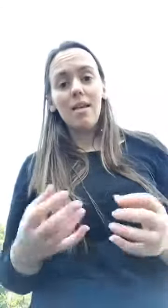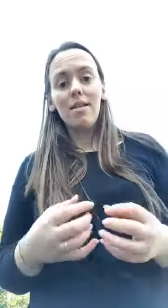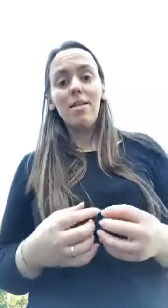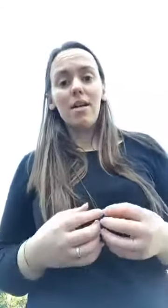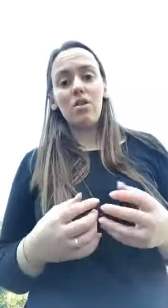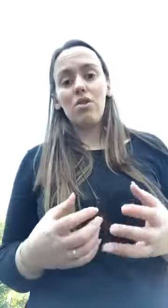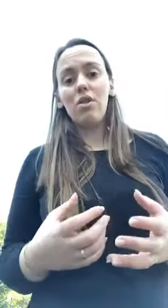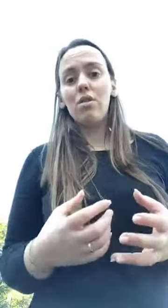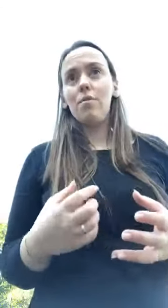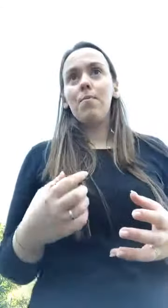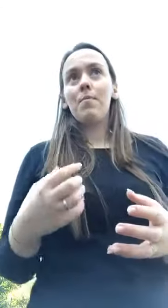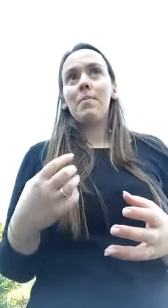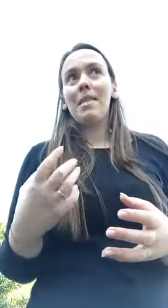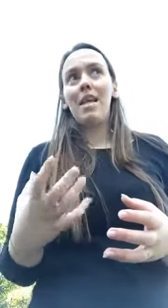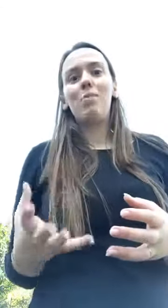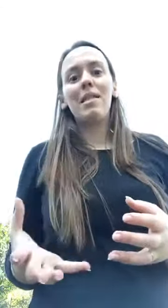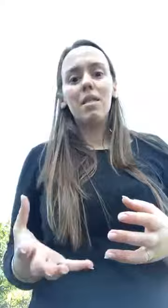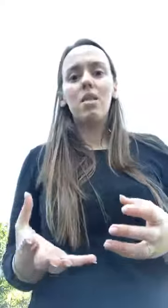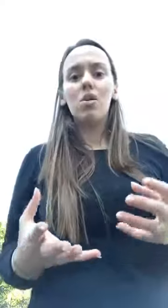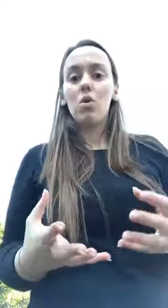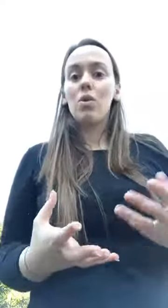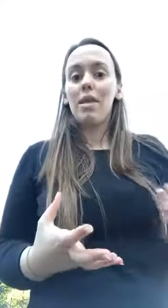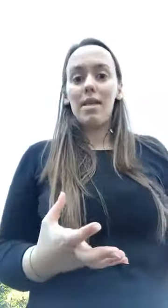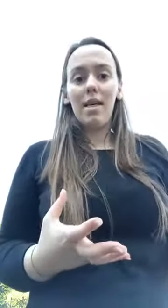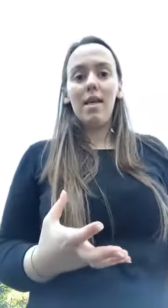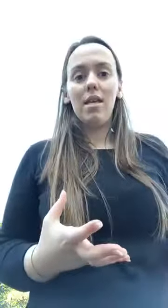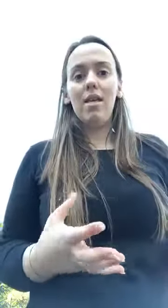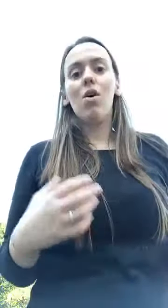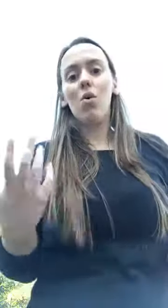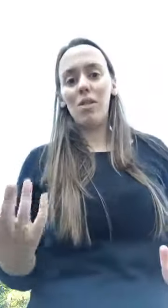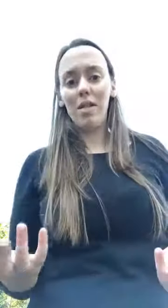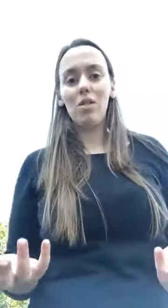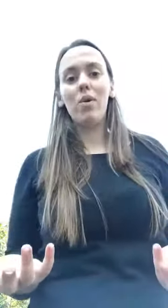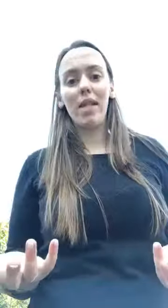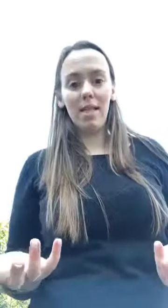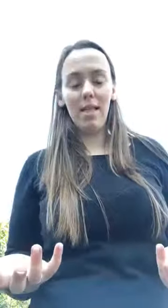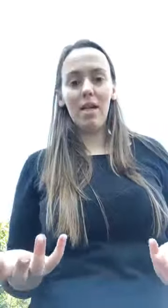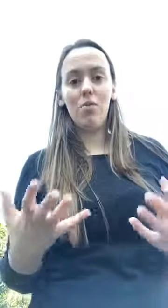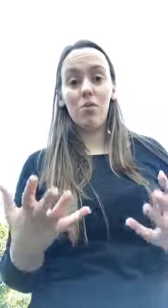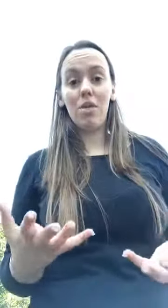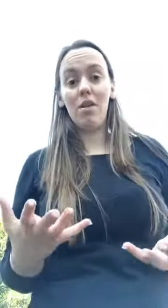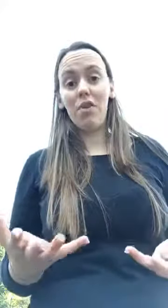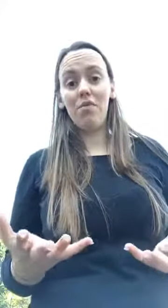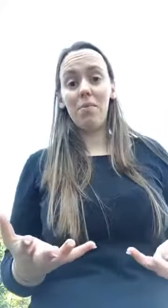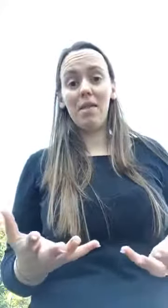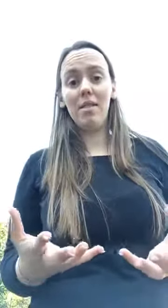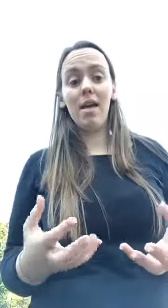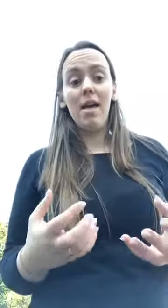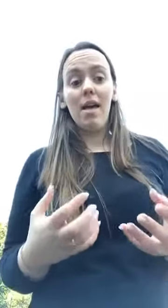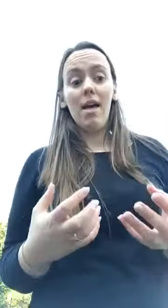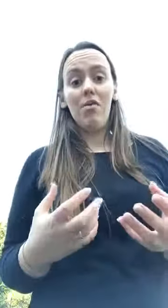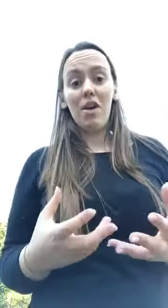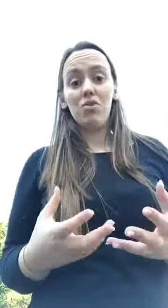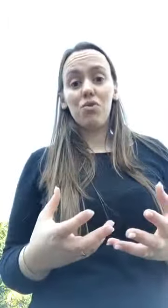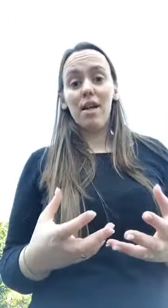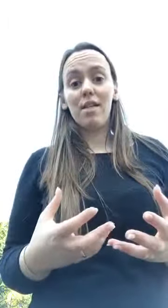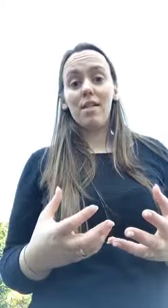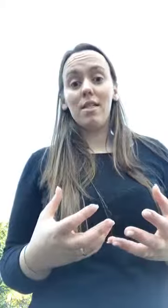Se achas que és mais ansiosa do que stressada, utiliza o ylang ylang, porque efetivamente vais notar que